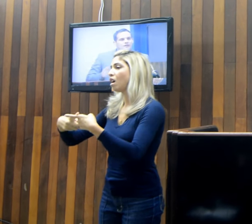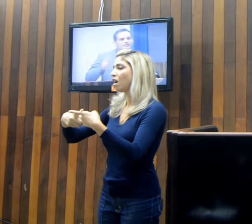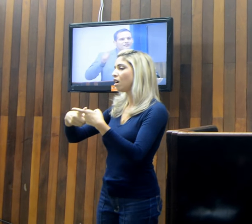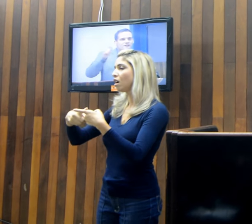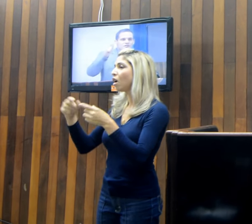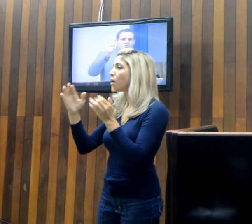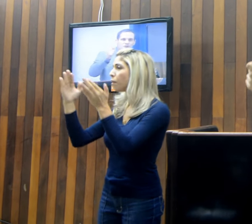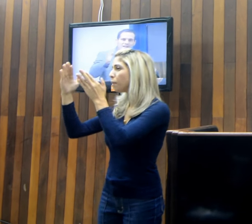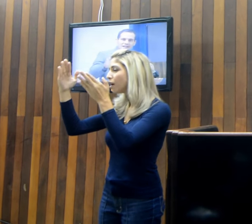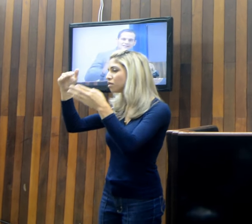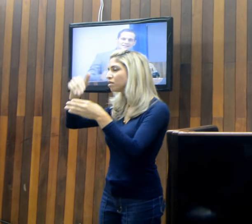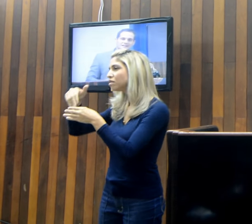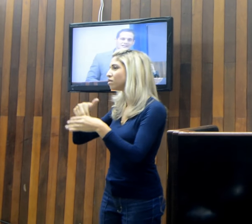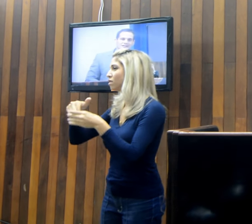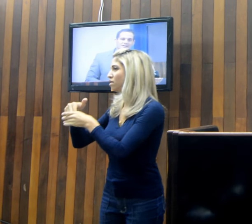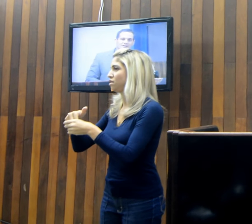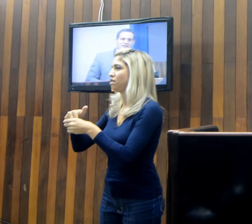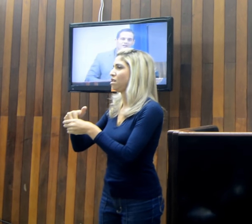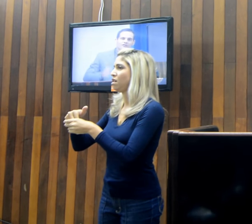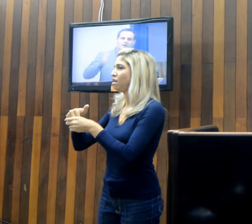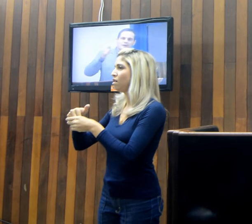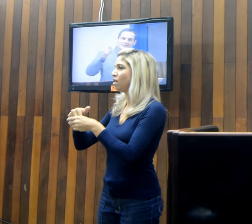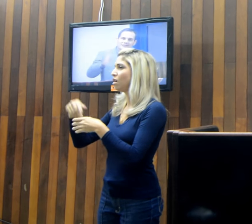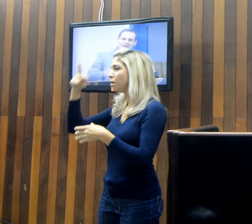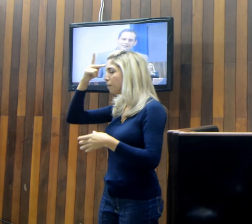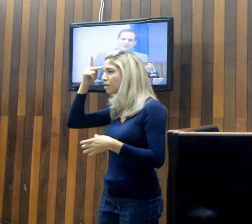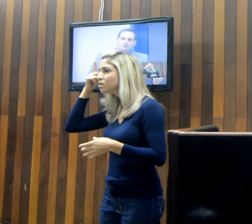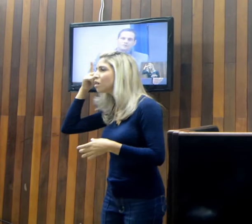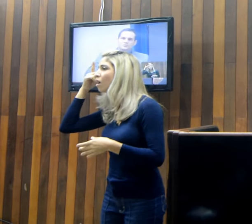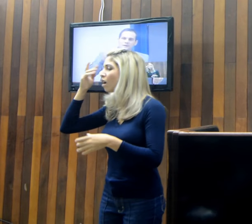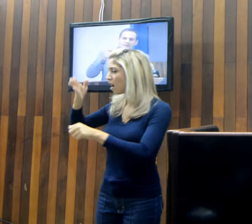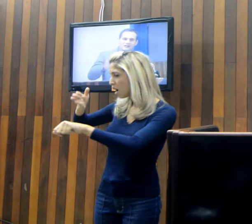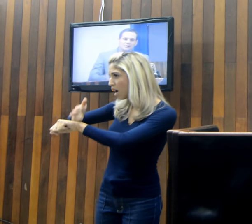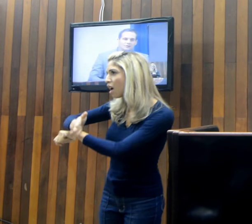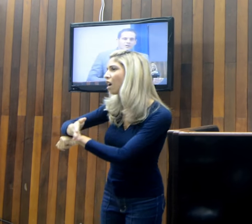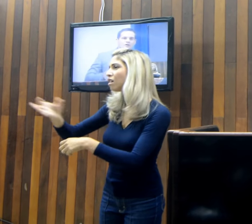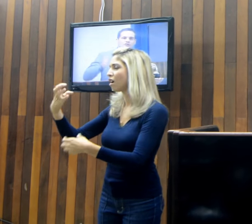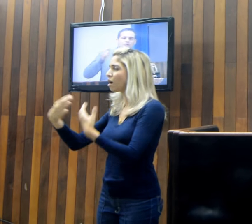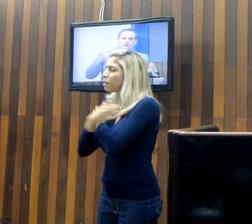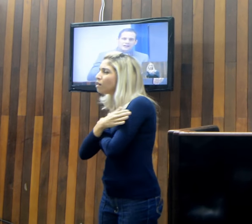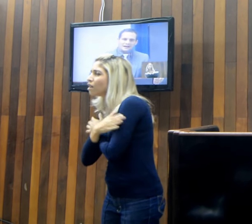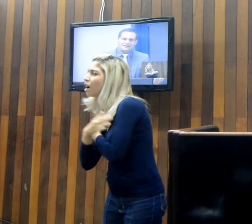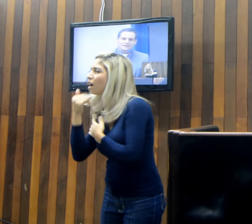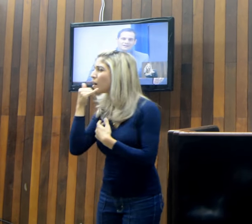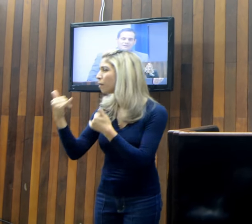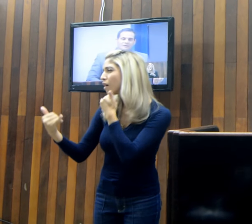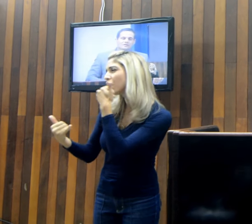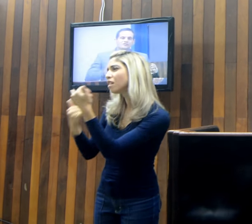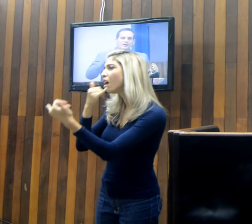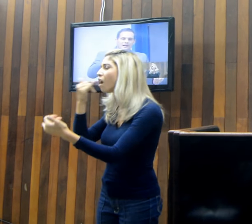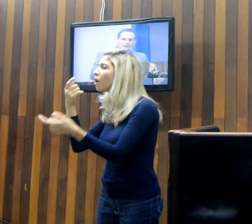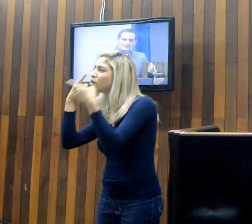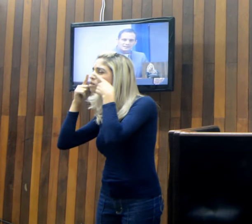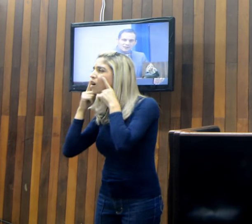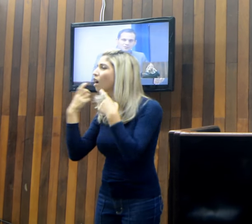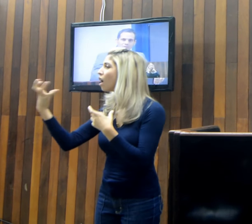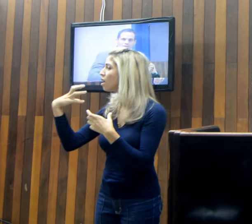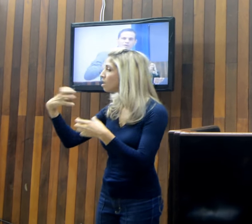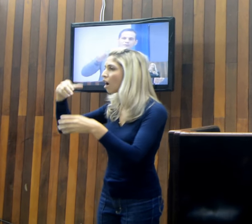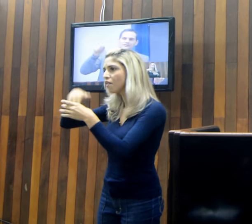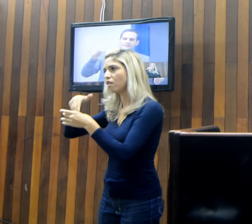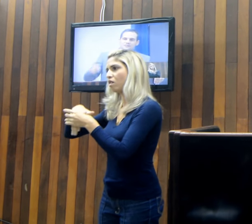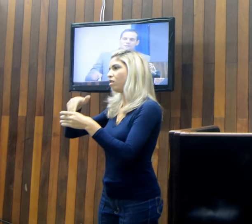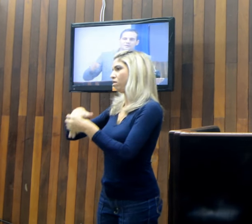eu vou levar investidura na casa dele, eu vou abraçar, vou pedir perdão, eu vou chorar, mas eu vou ganhar a eleição,